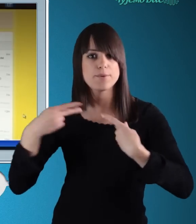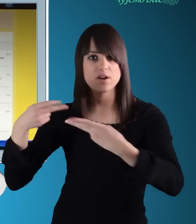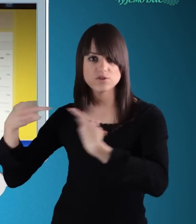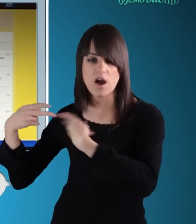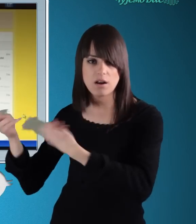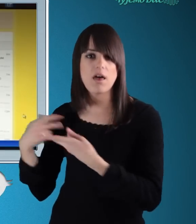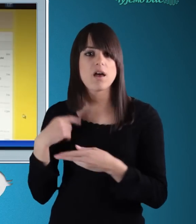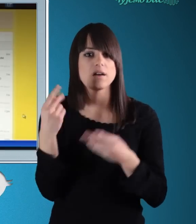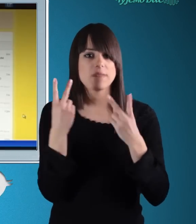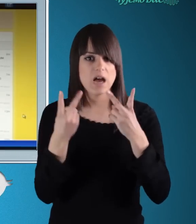i prošire vest o tome.